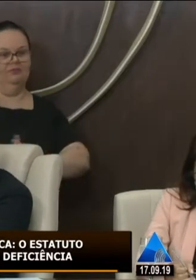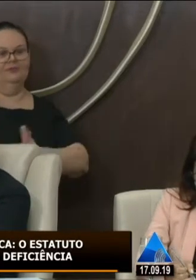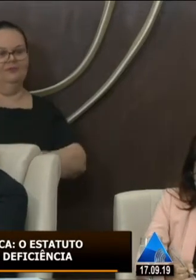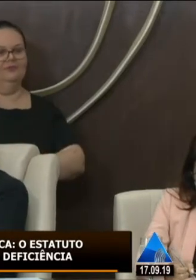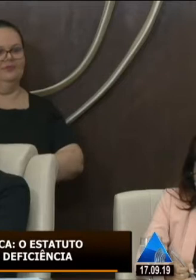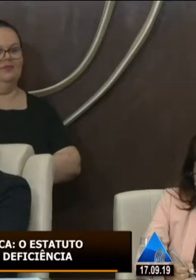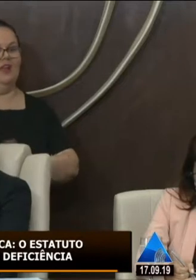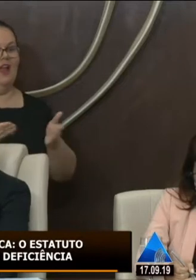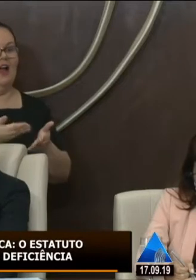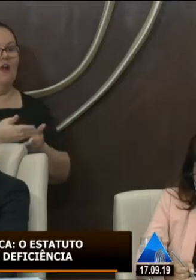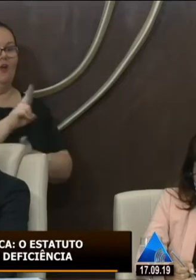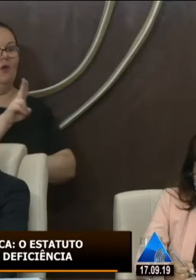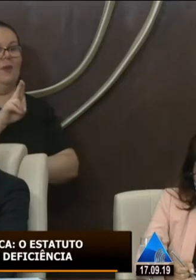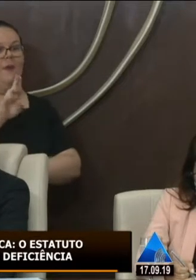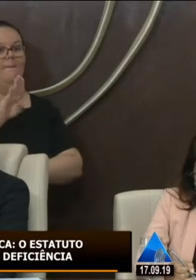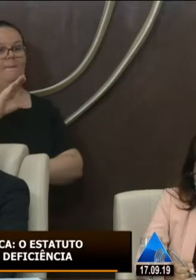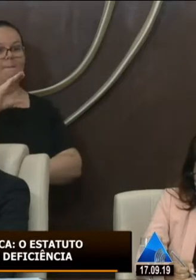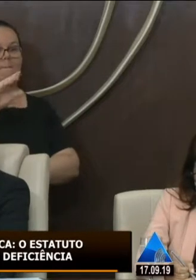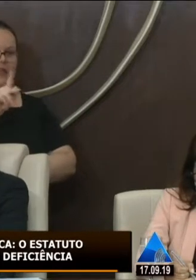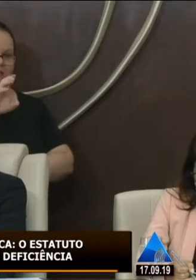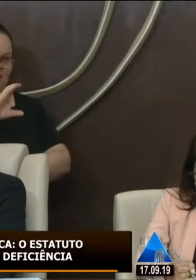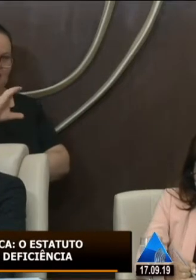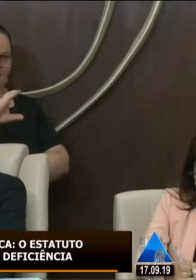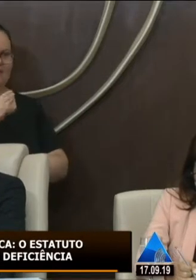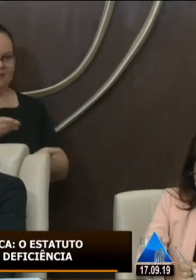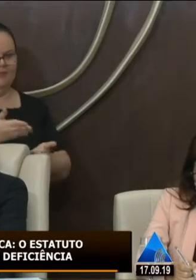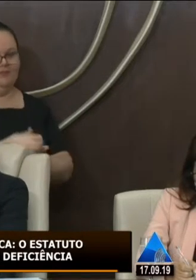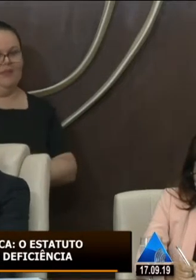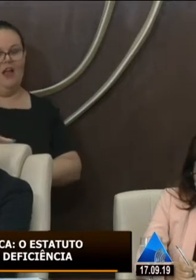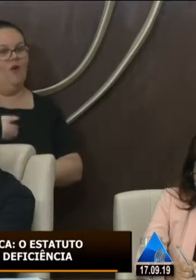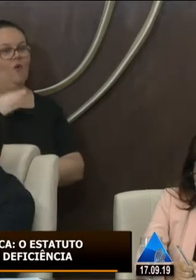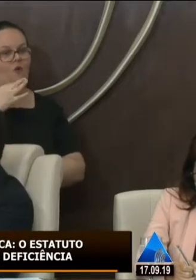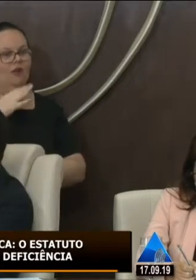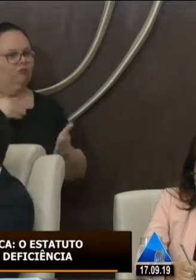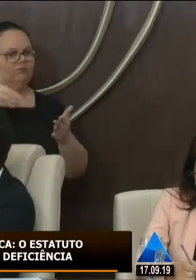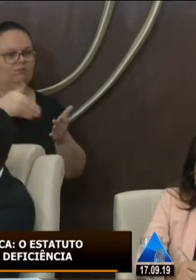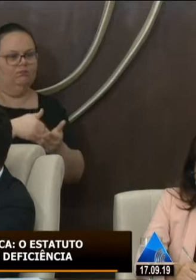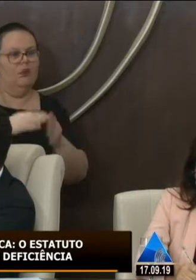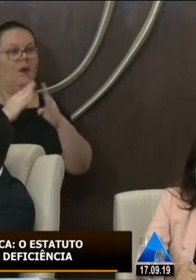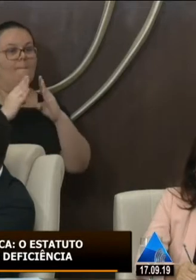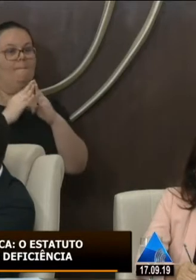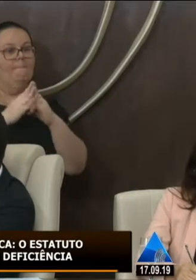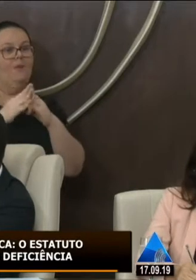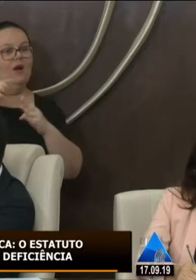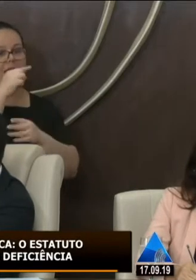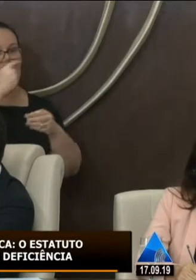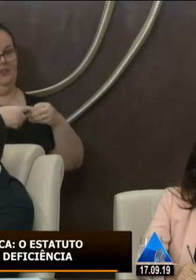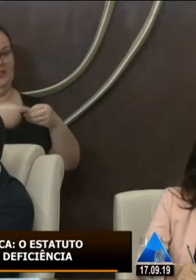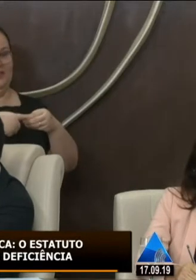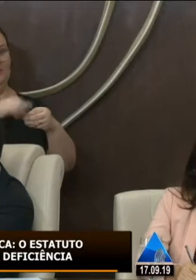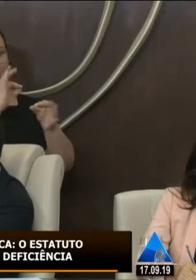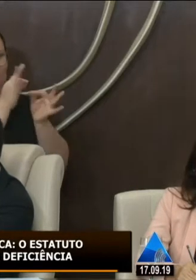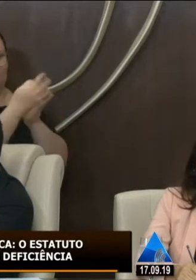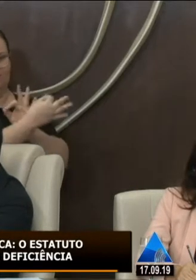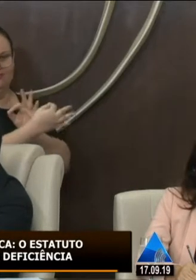seria um BPC um amparo conheço todas as dificuldades inclusive morando na zona rural como eu morei com meu irmão com minha